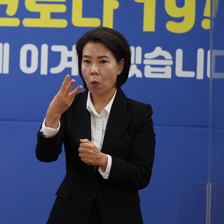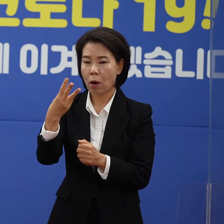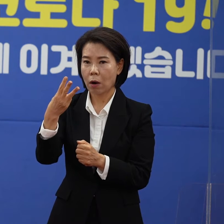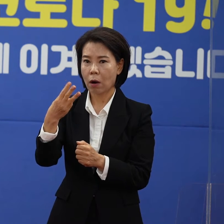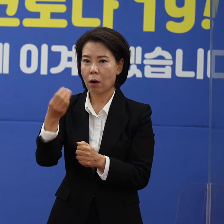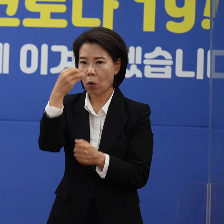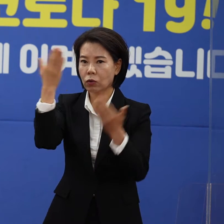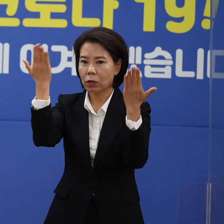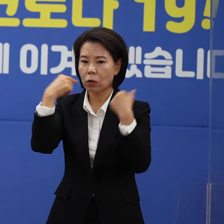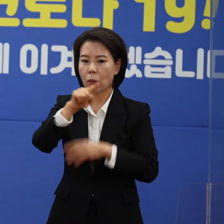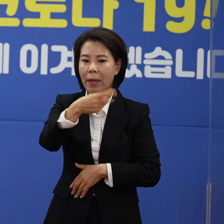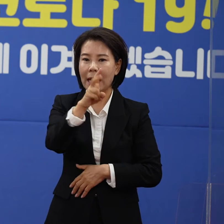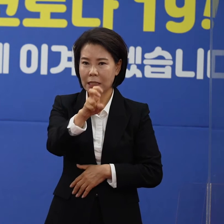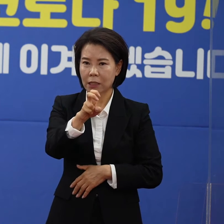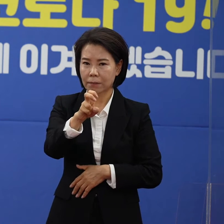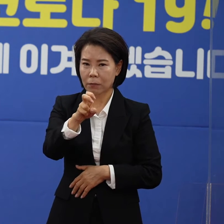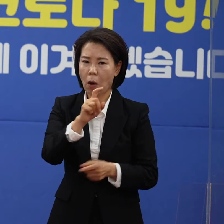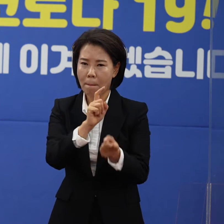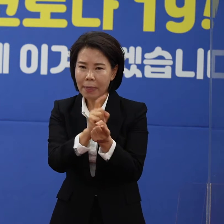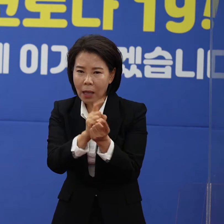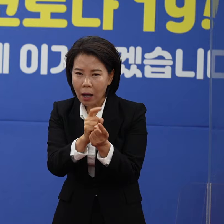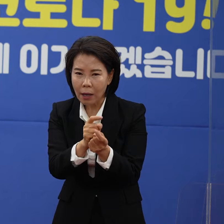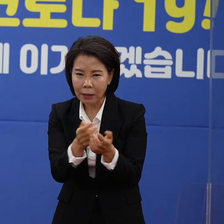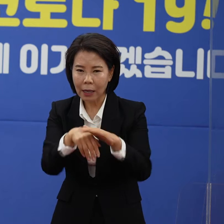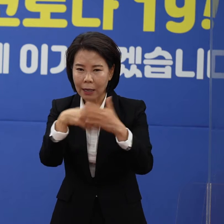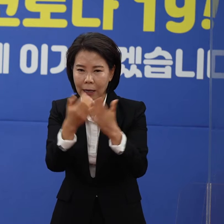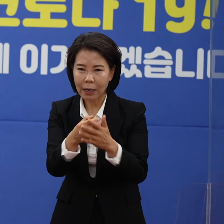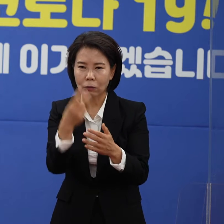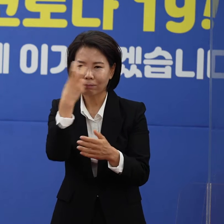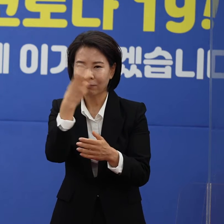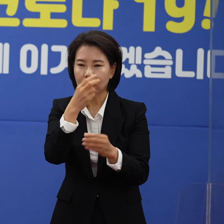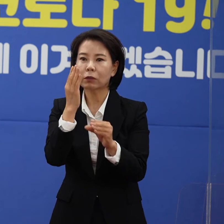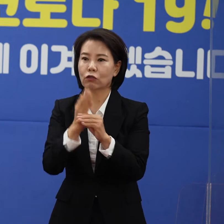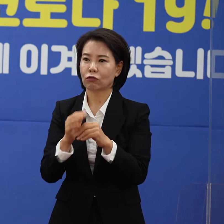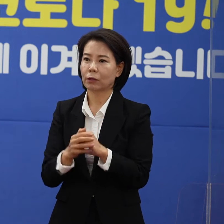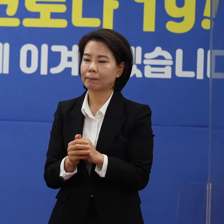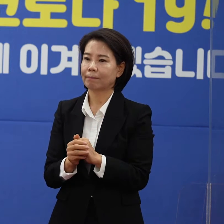120명 접촉자로 분류하고 검사를 진행 중에 있습니다.